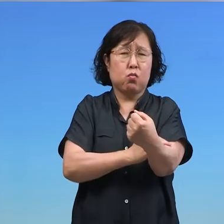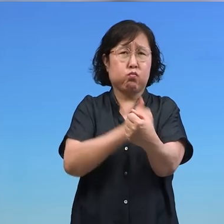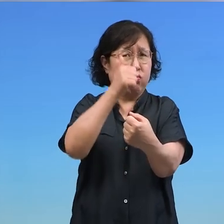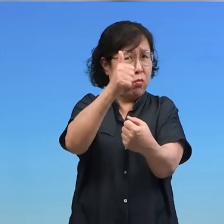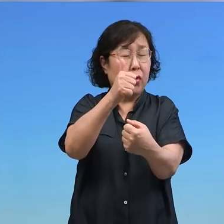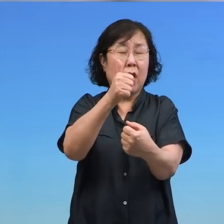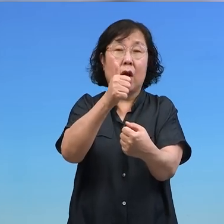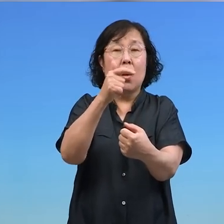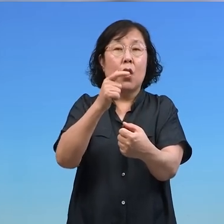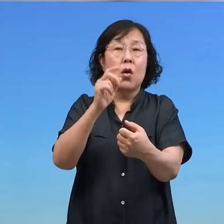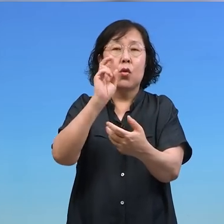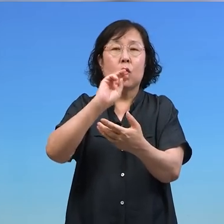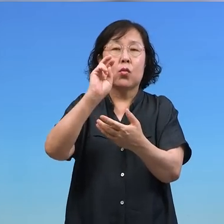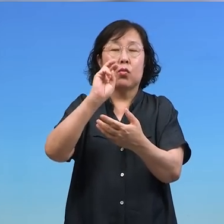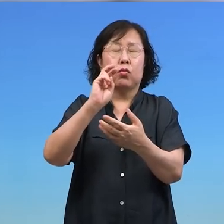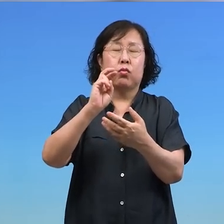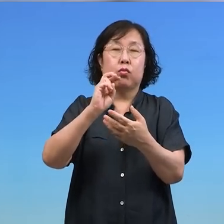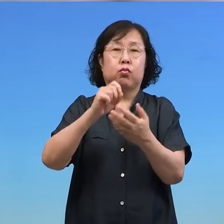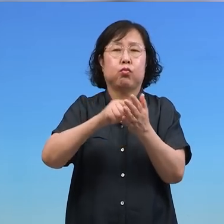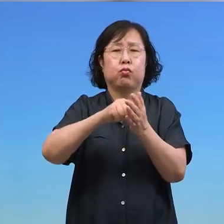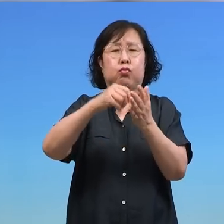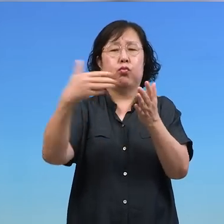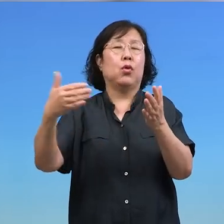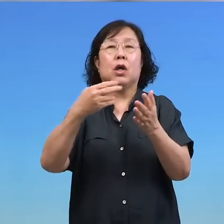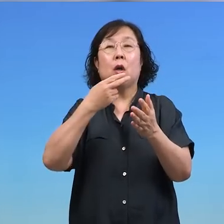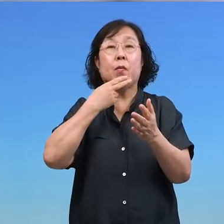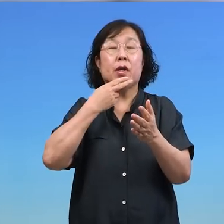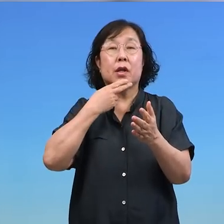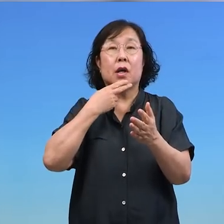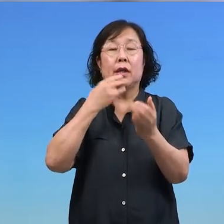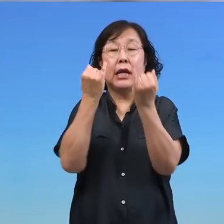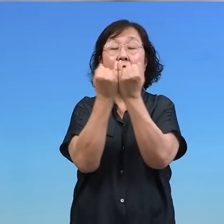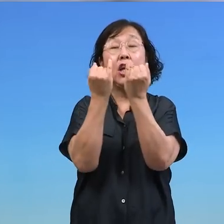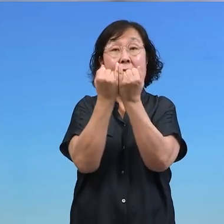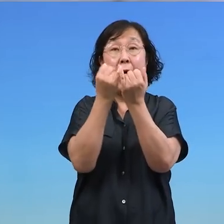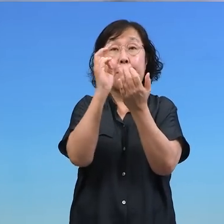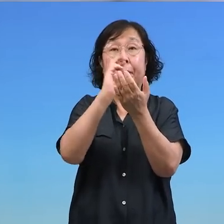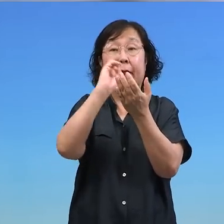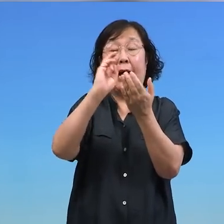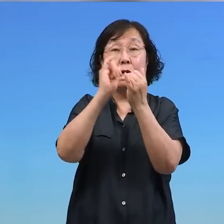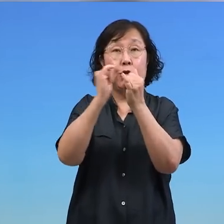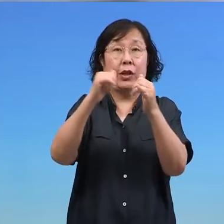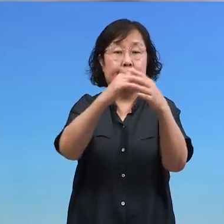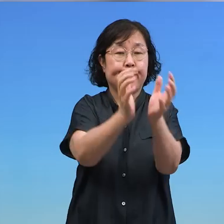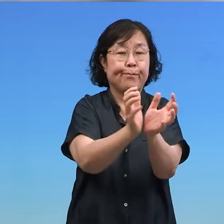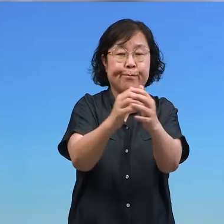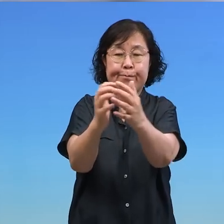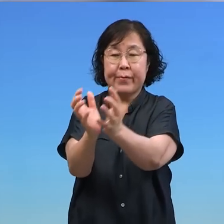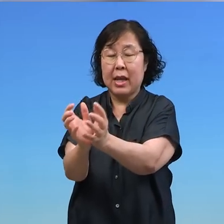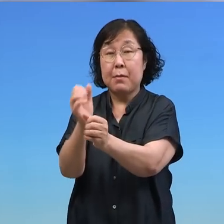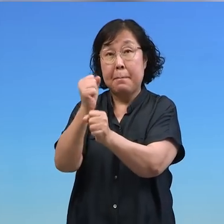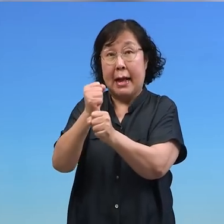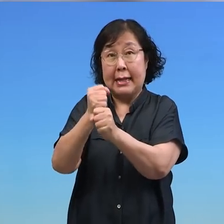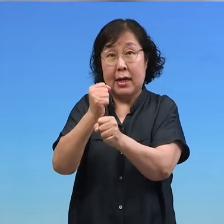뜨지를 못했던 이런 가수들이 함께 모여서 중창을 하고 이러면서 좀